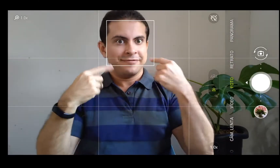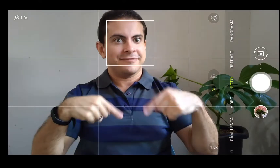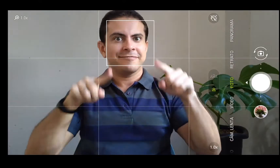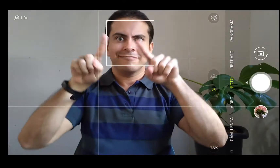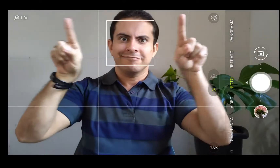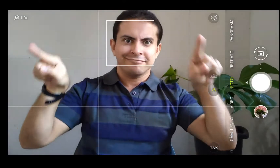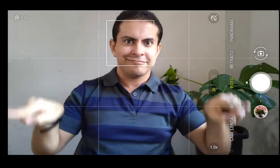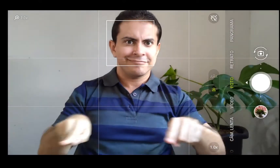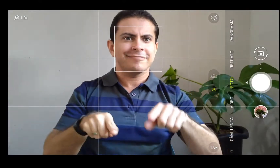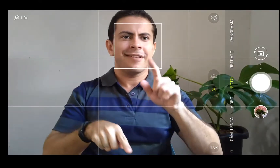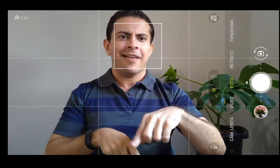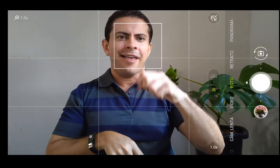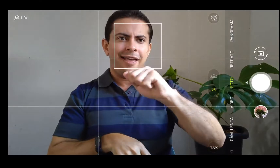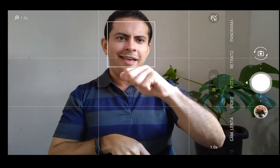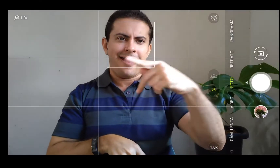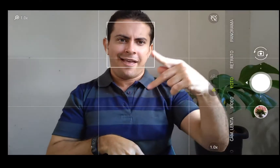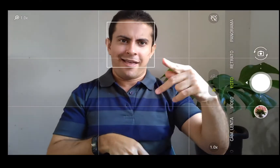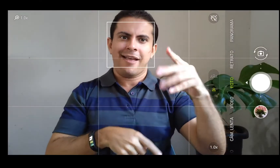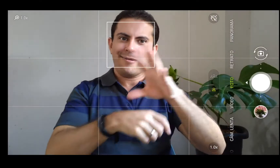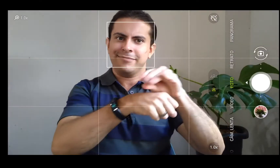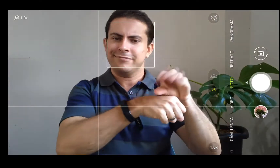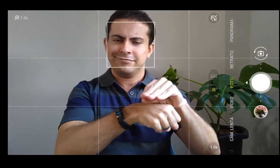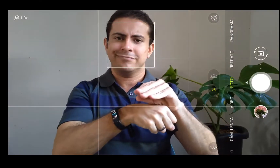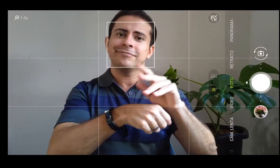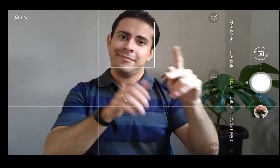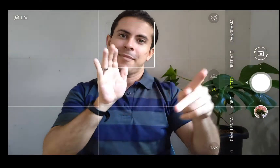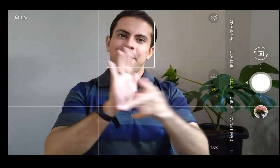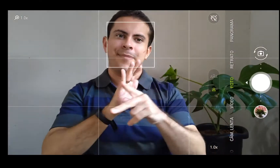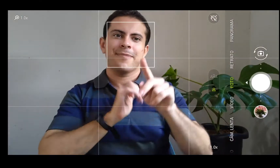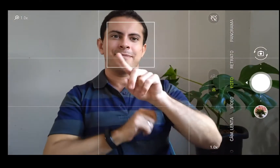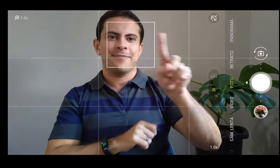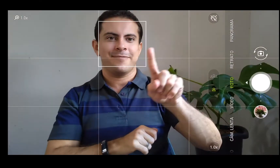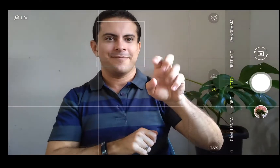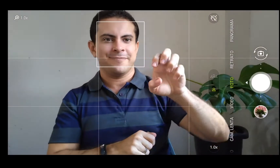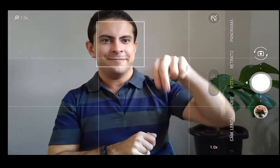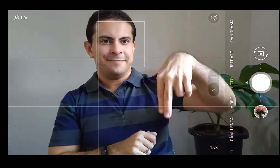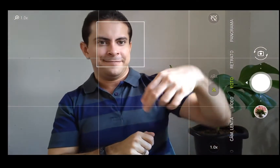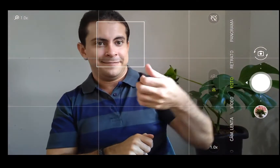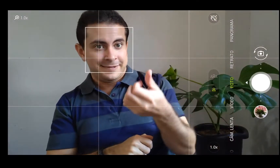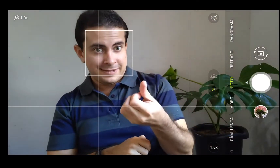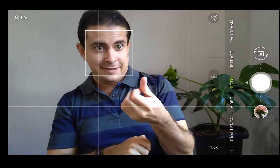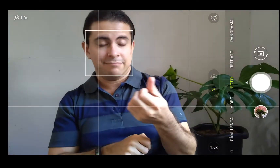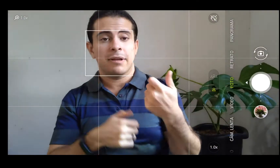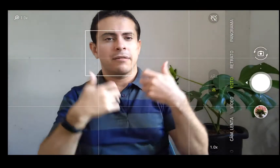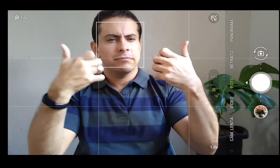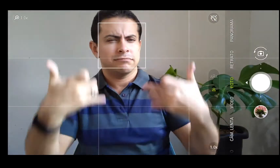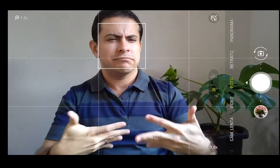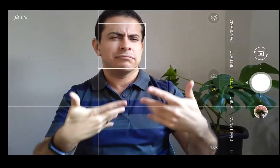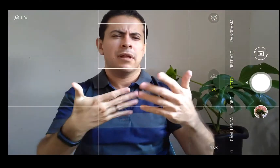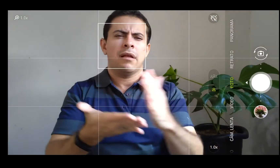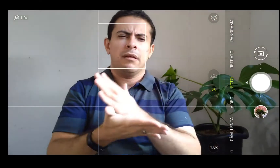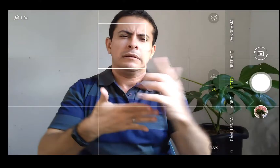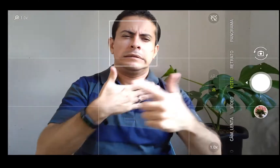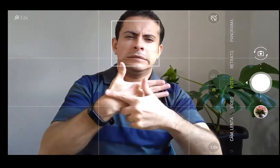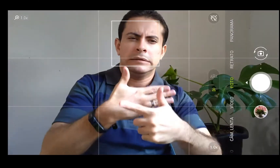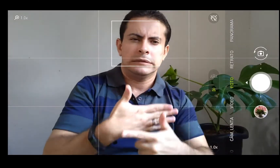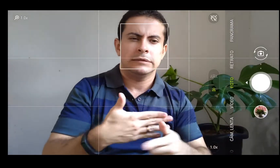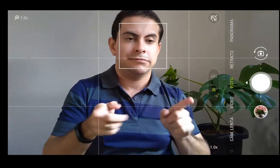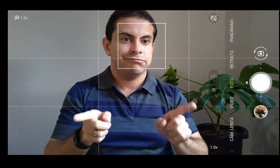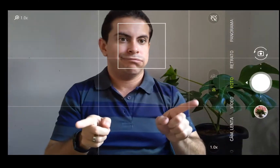aqui dentro de um app de câmera, e esse é o app da câmera do Zenfone 6. Então eu vou falar aqui as funções que a gente encontra aqui